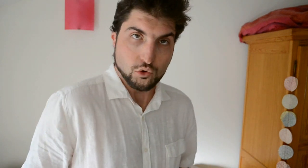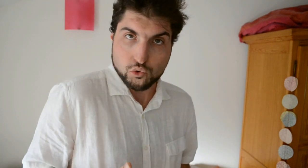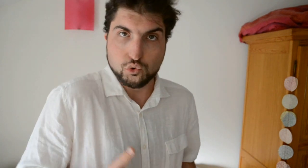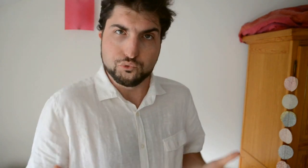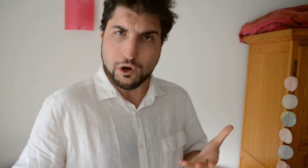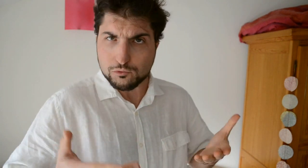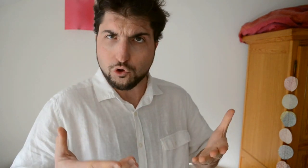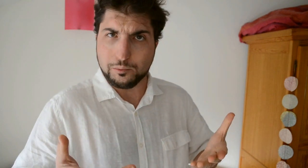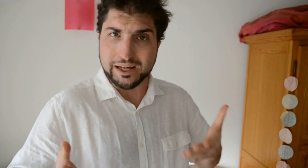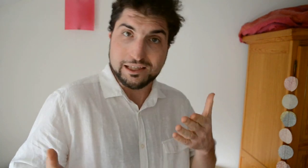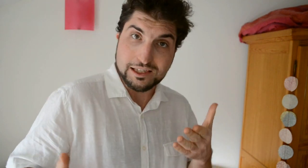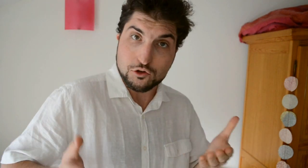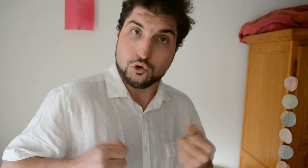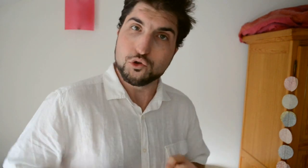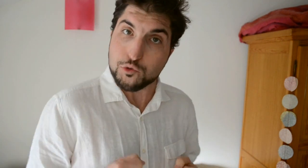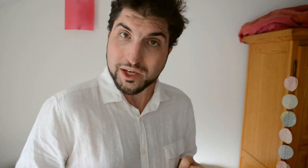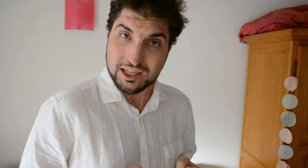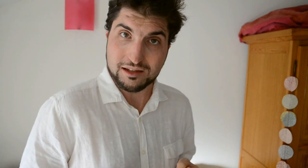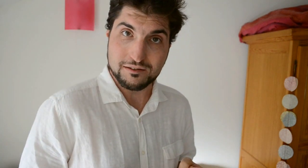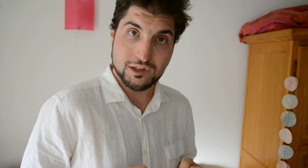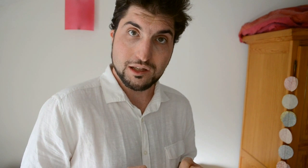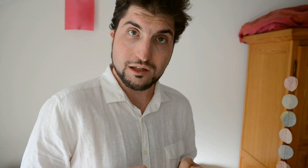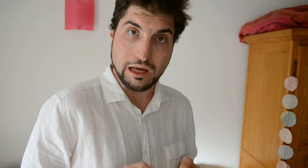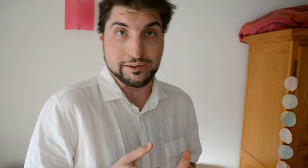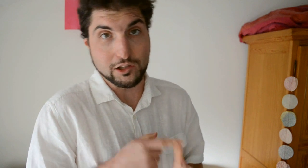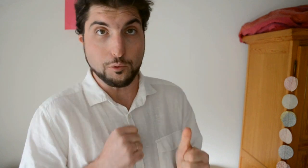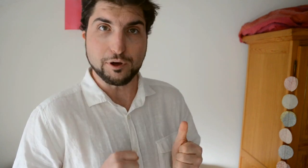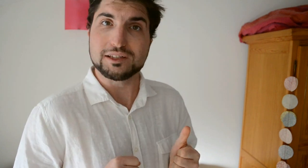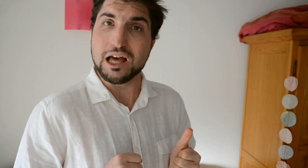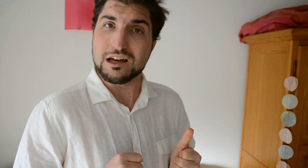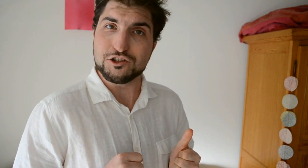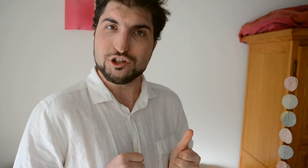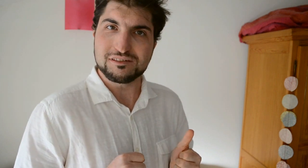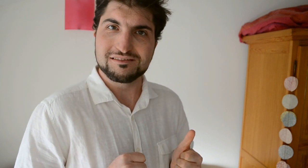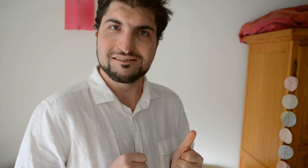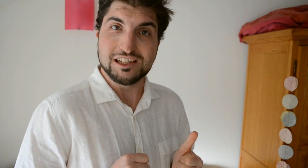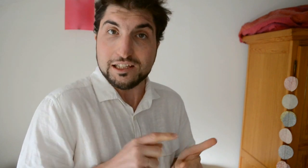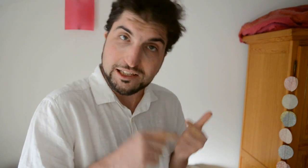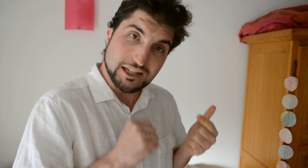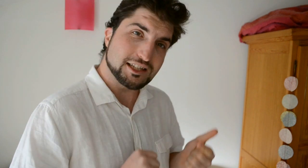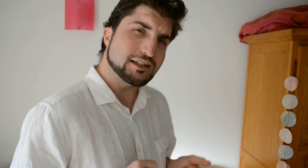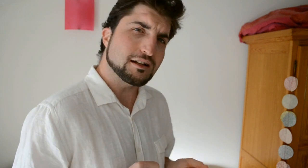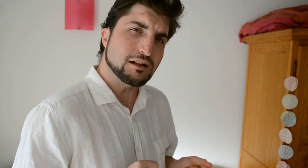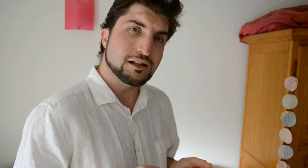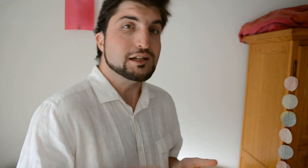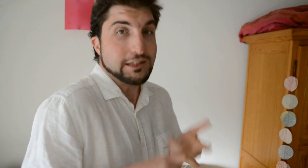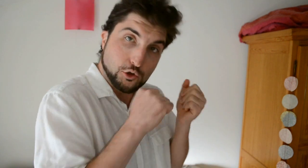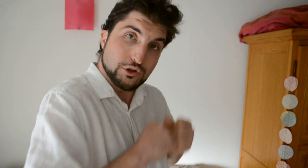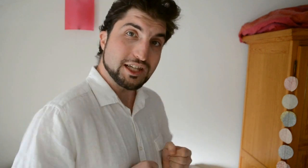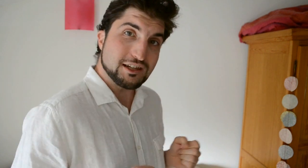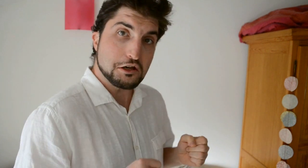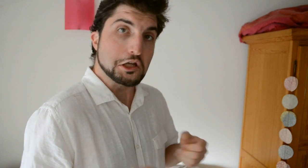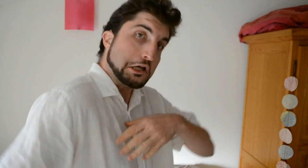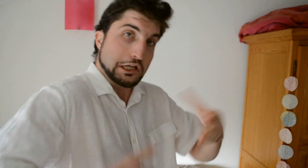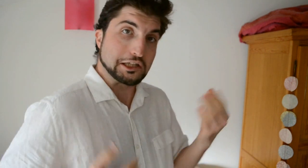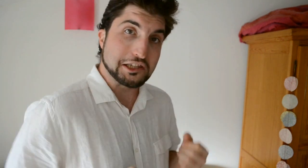sous forme de magazine numérique, avec des reportages, des articles, des chroniques, etc.